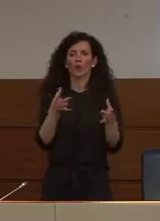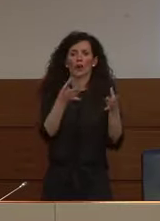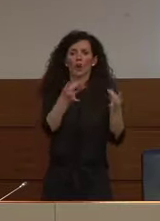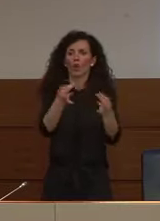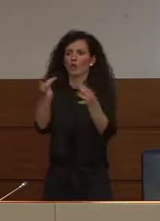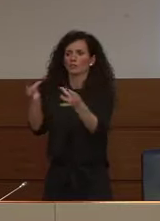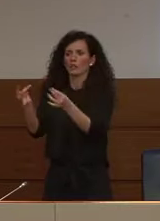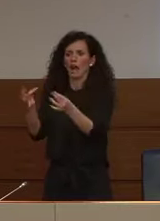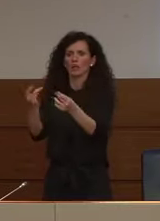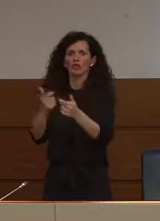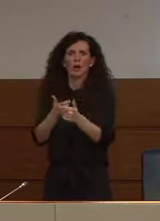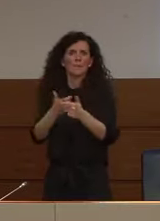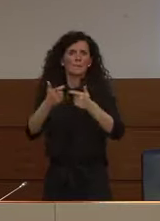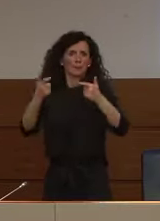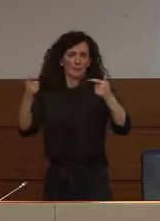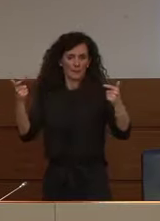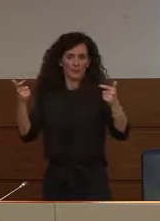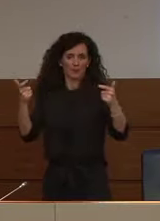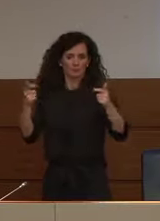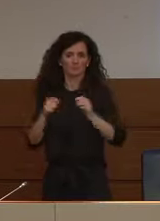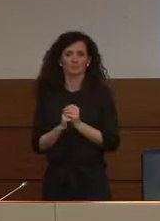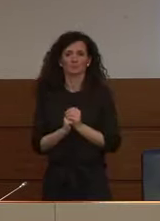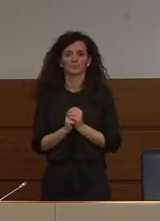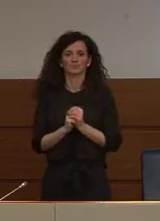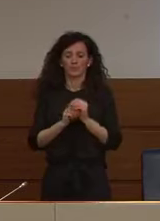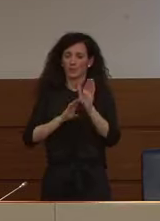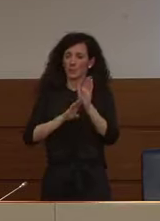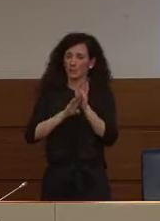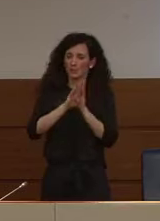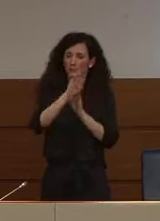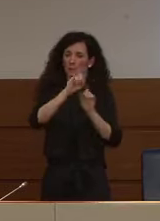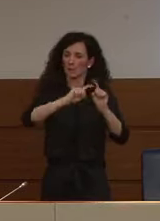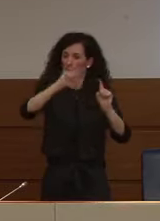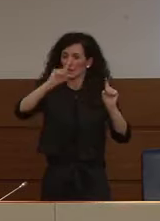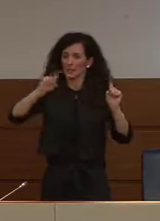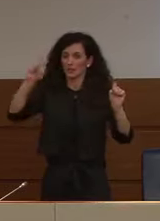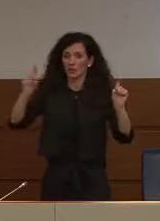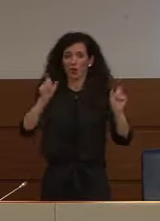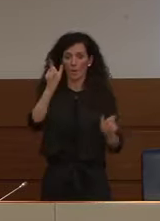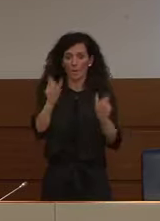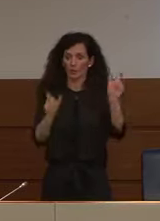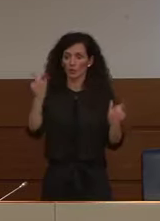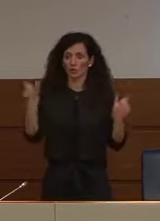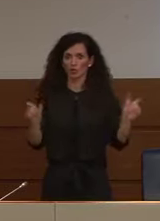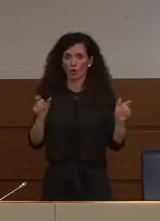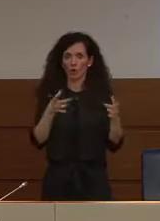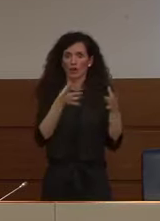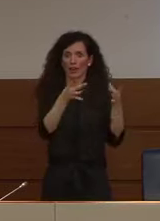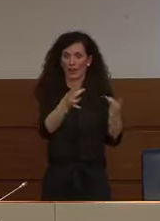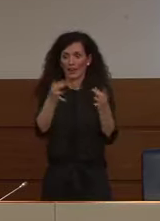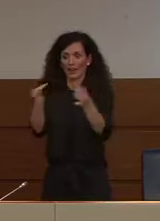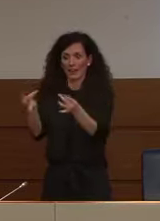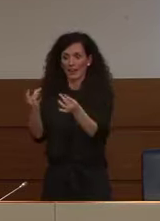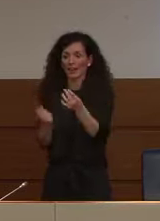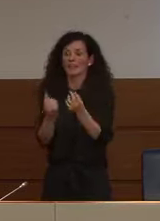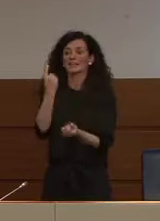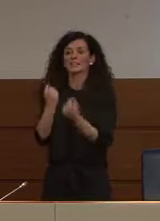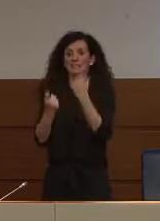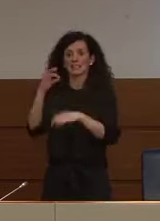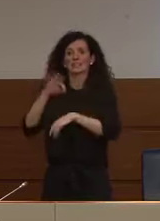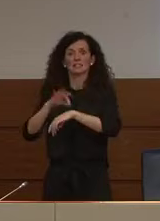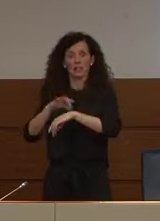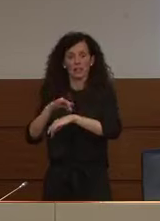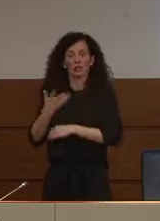picco dei soggetti infettati e sintomatici ed